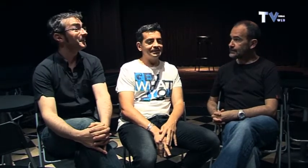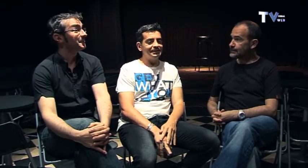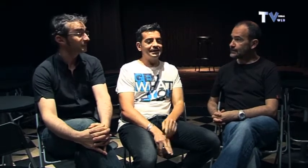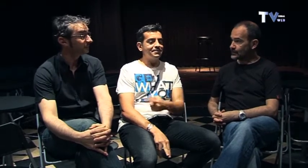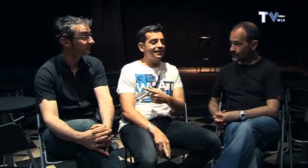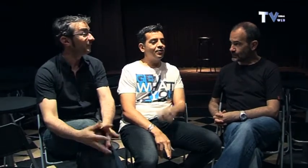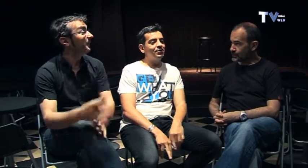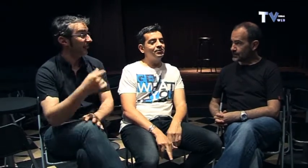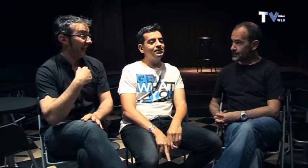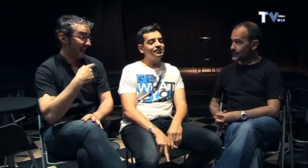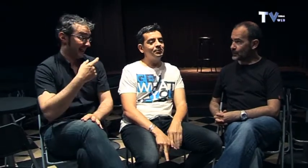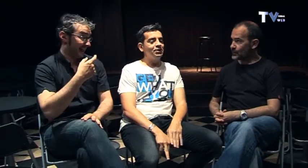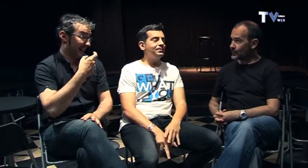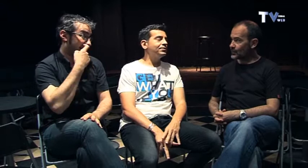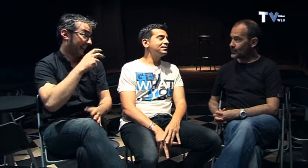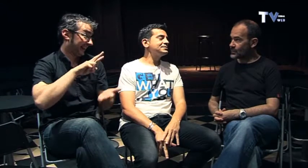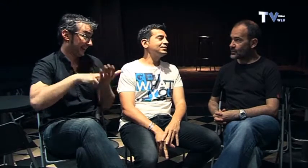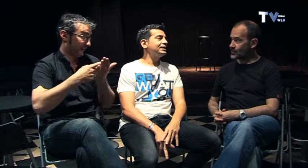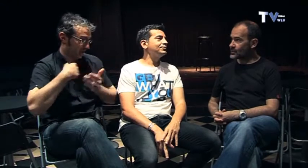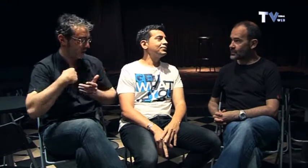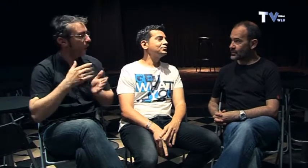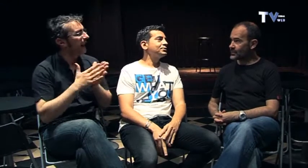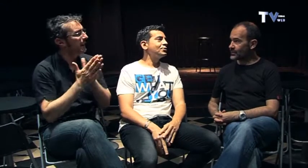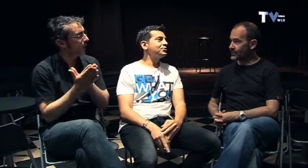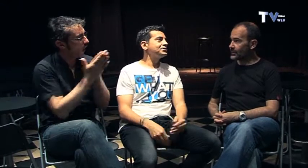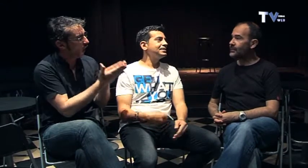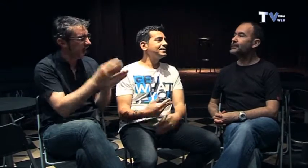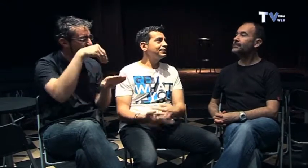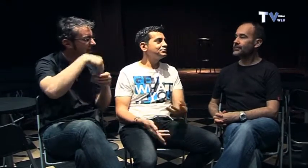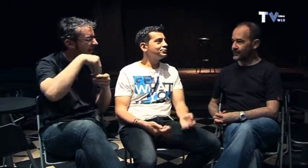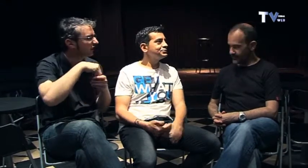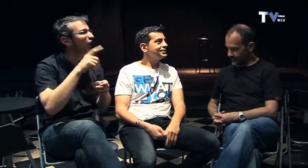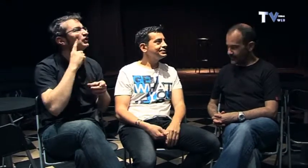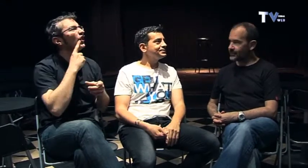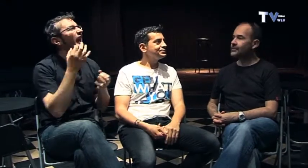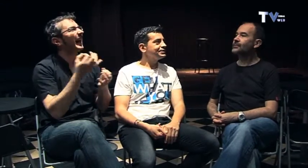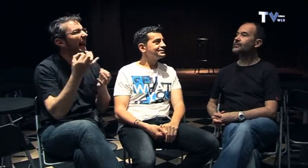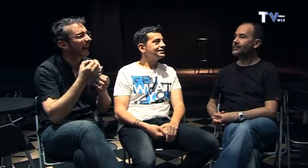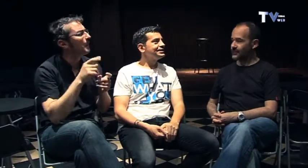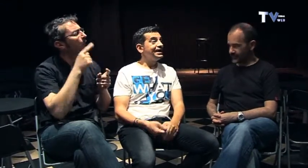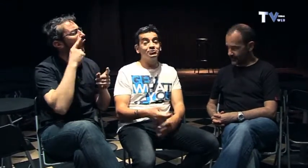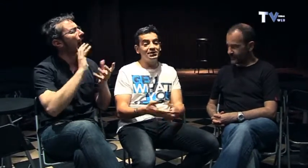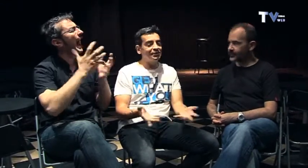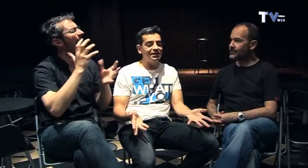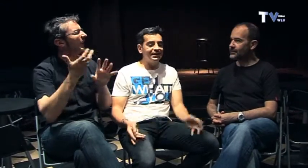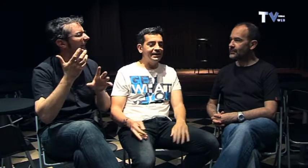Enric me dejó un libro que me estaba leyendo un poco sobre cómo es la vida de los sordos en las personas en la sociedad oyente